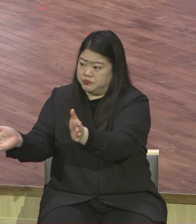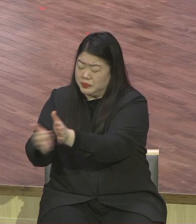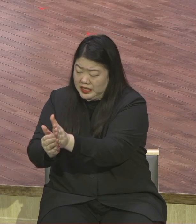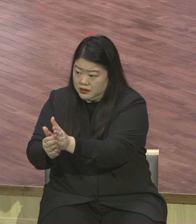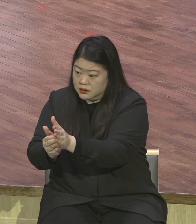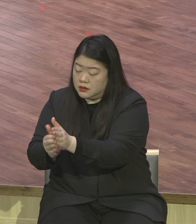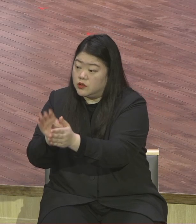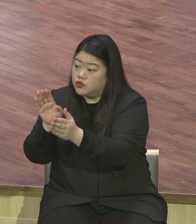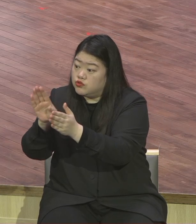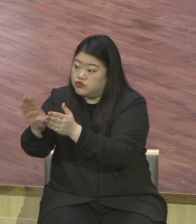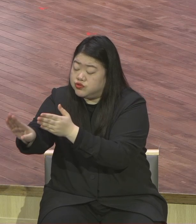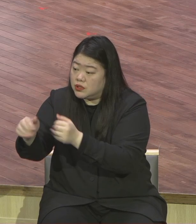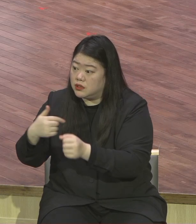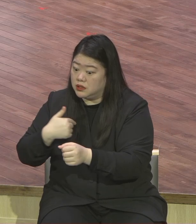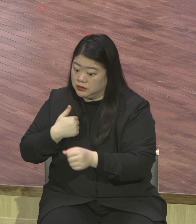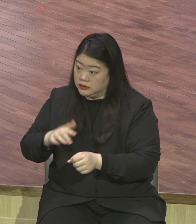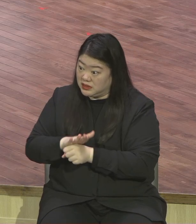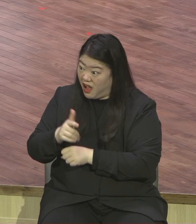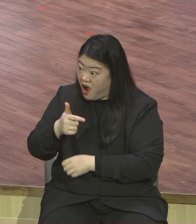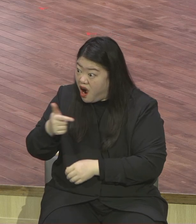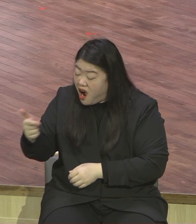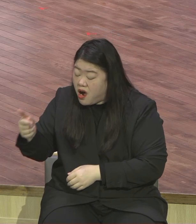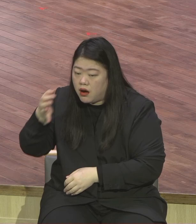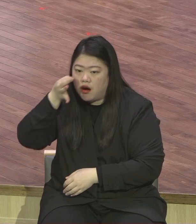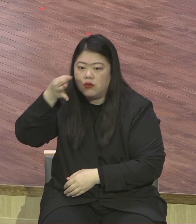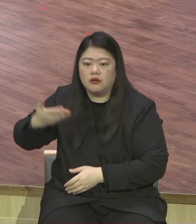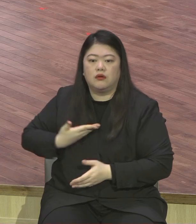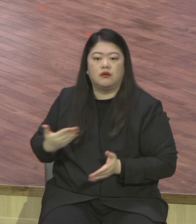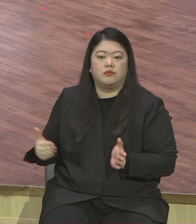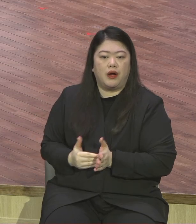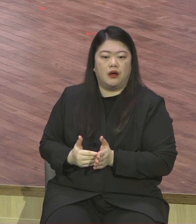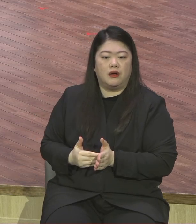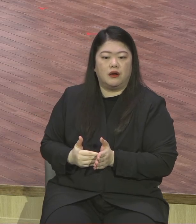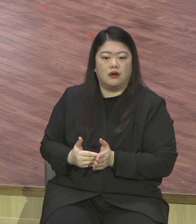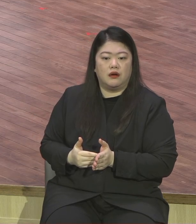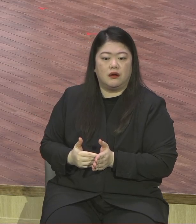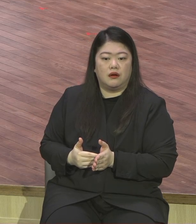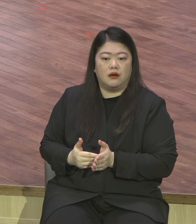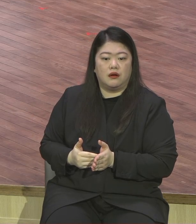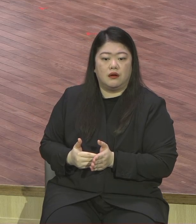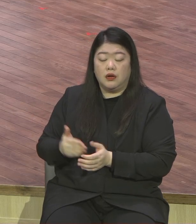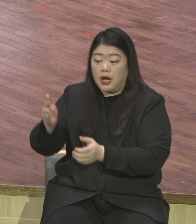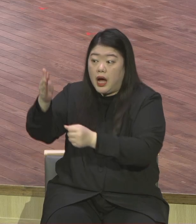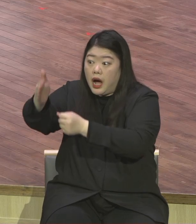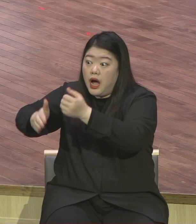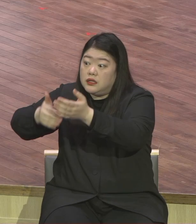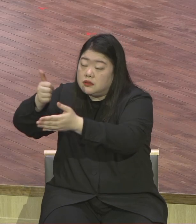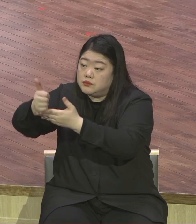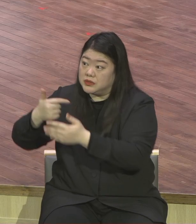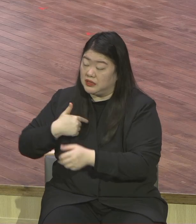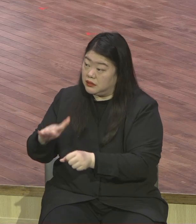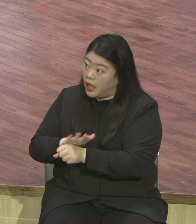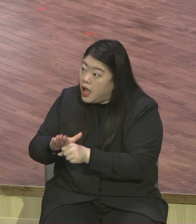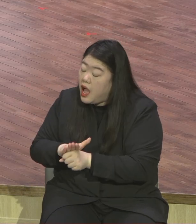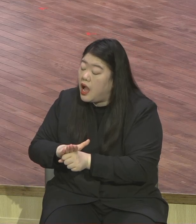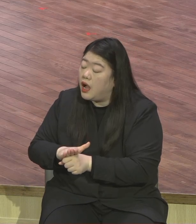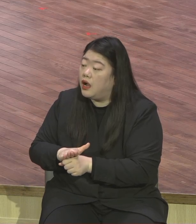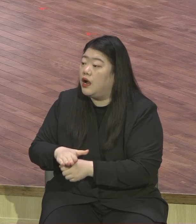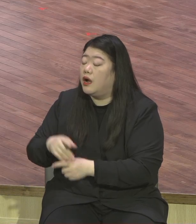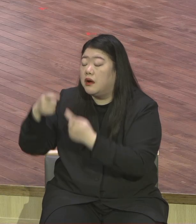확정하셨느니라 하나님의 사랑 확정이 십자가예요 우리 나를 얼마나 사랑하셨냐